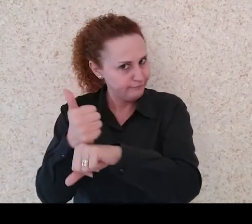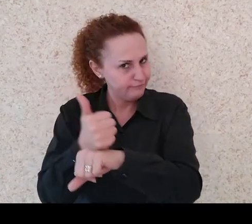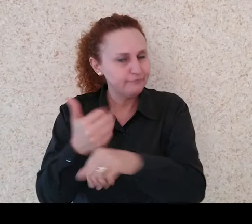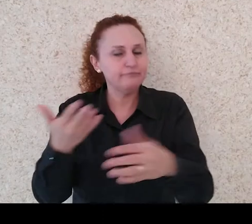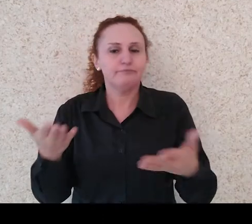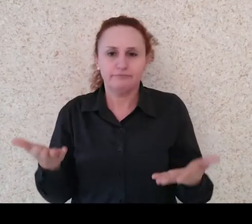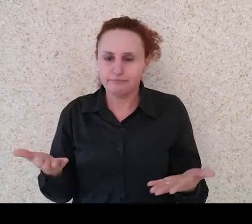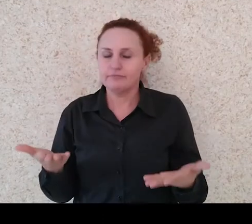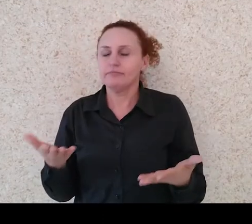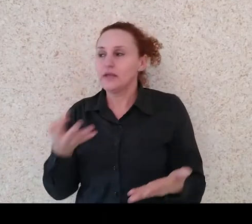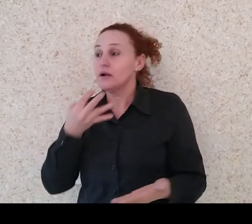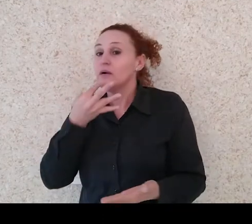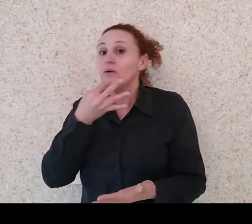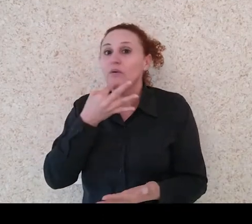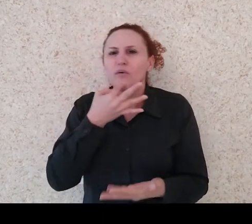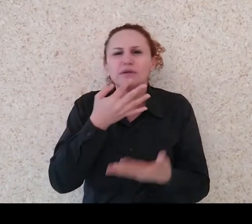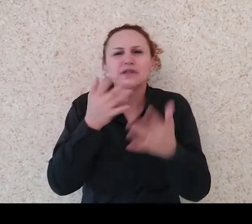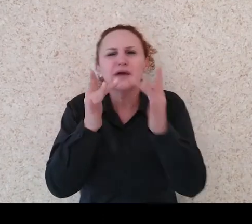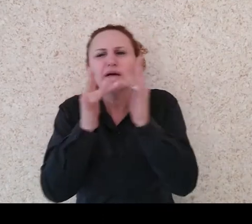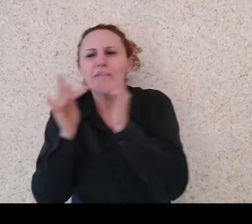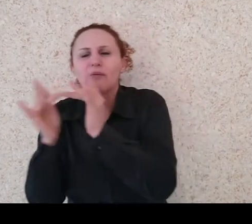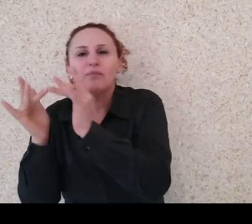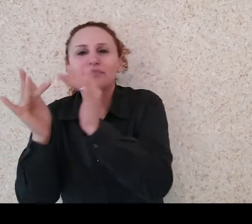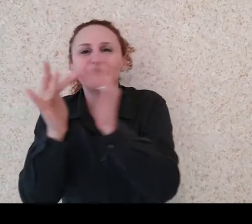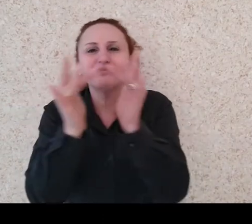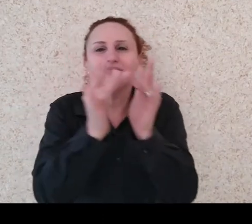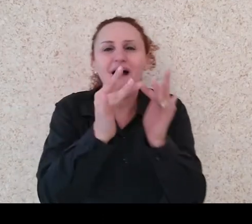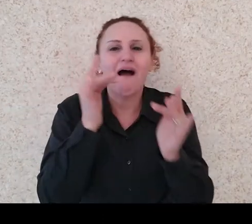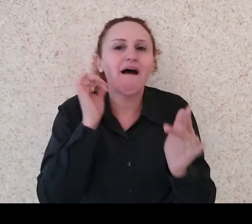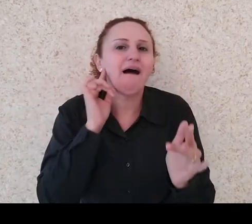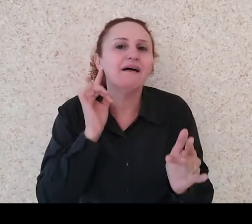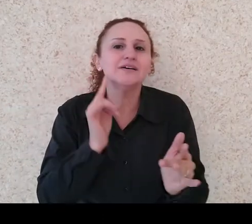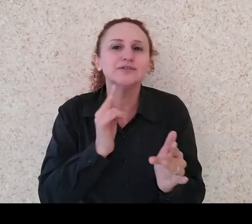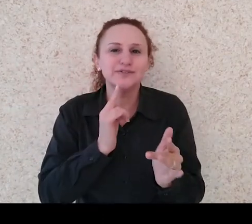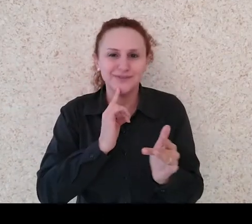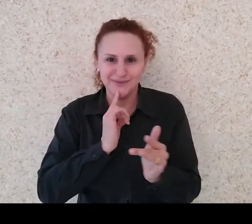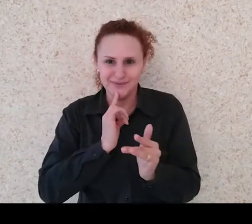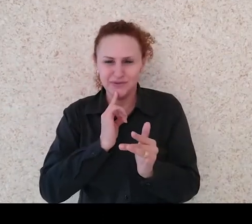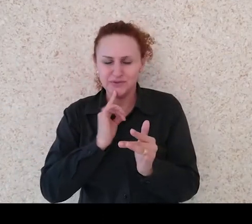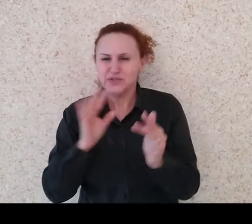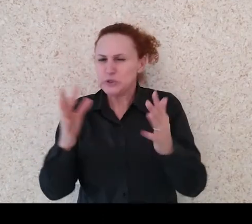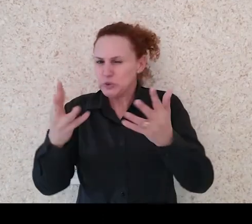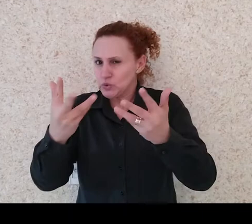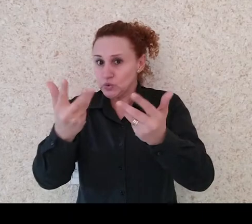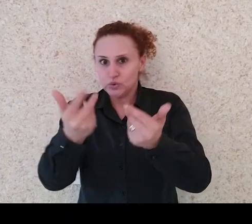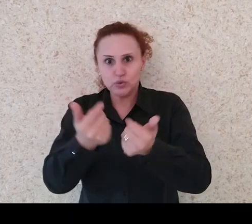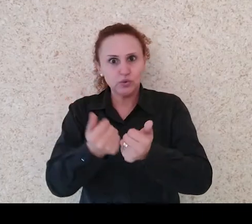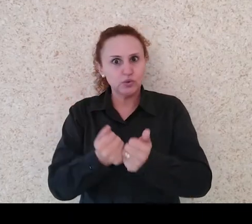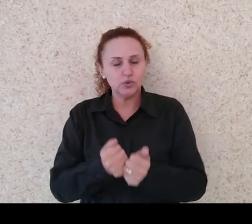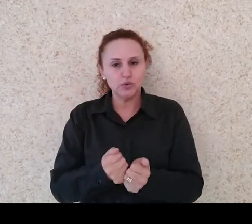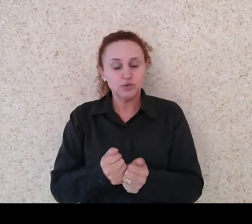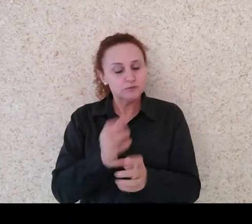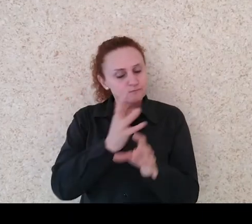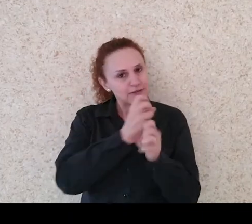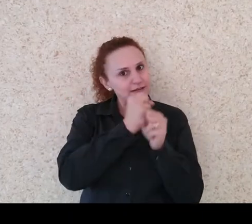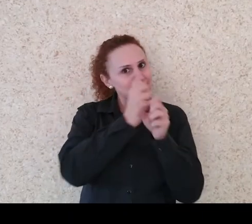conhecer, ter contato com a comunidade surda, né? Então, tudo isso conta na hora da avaliação.